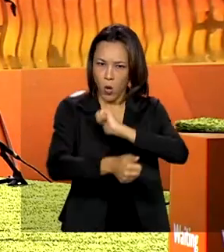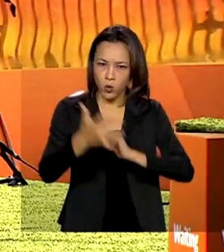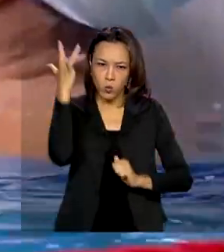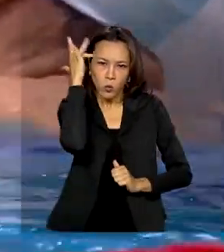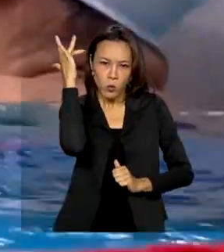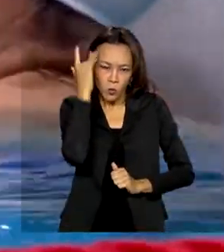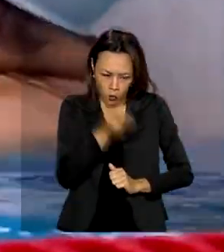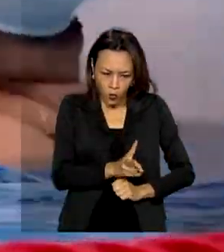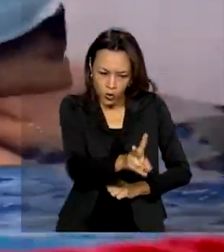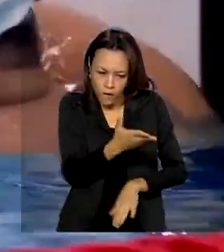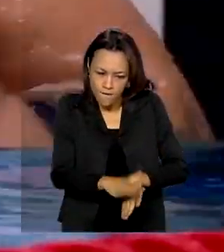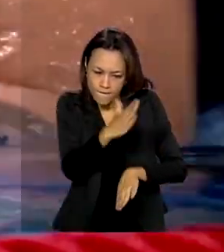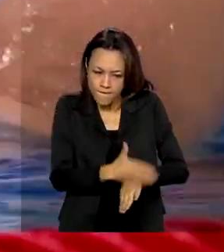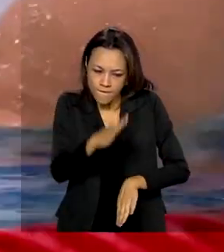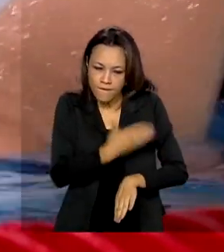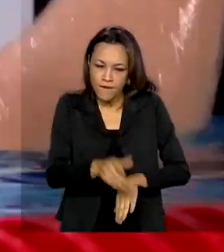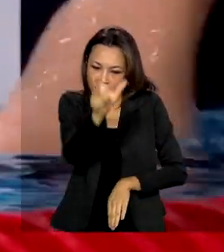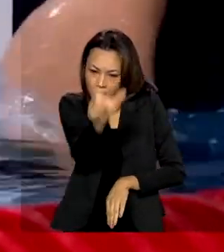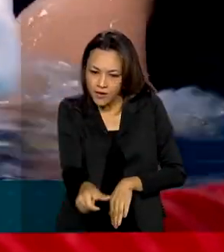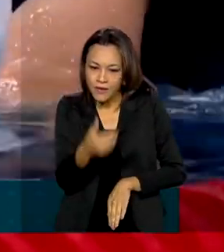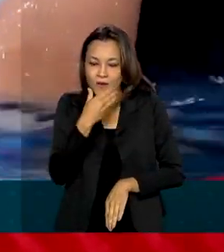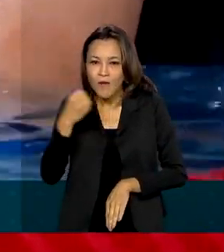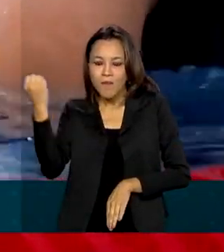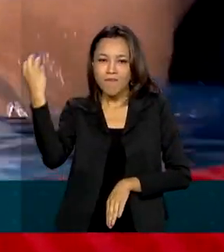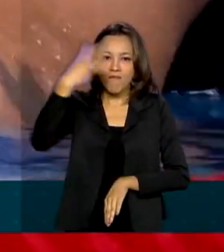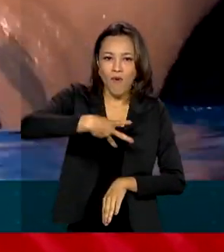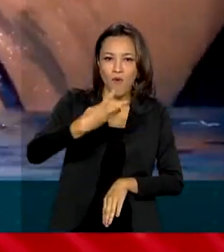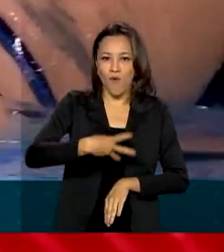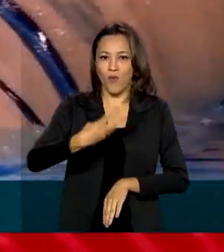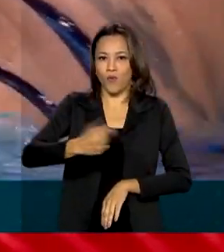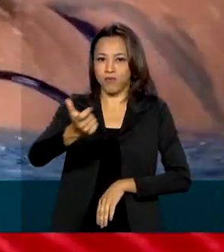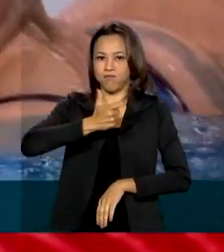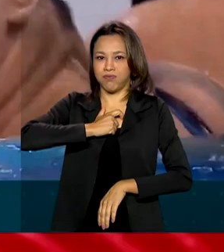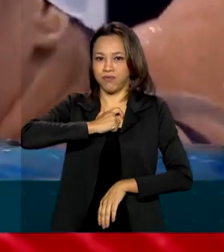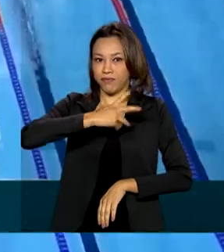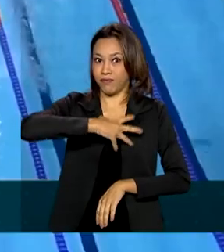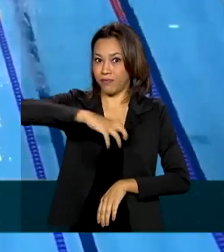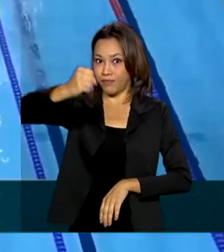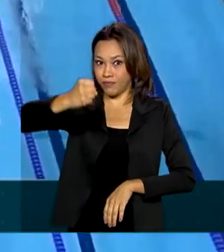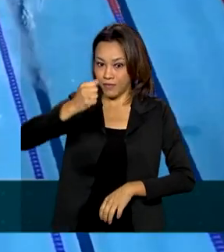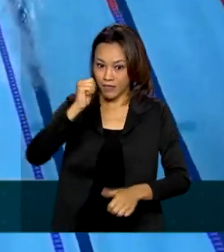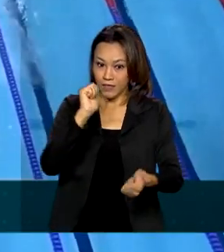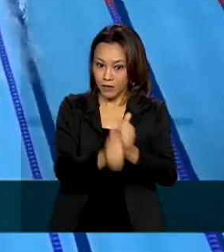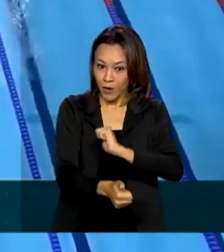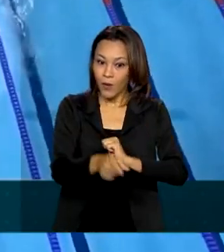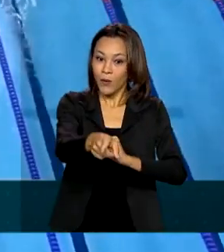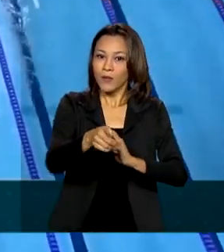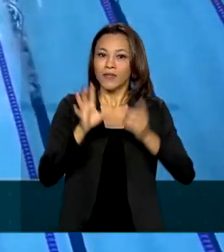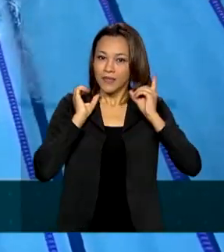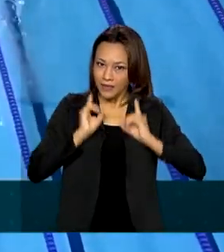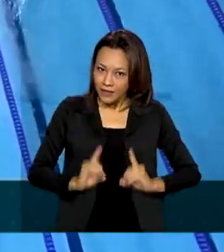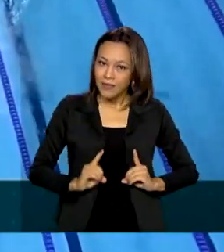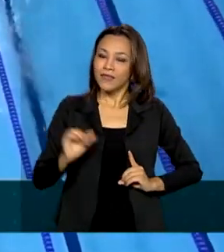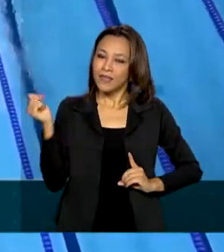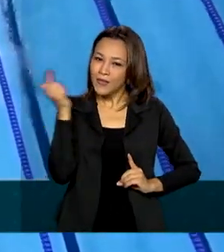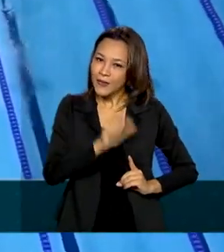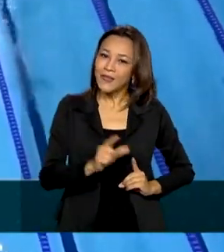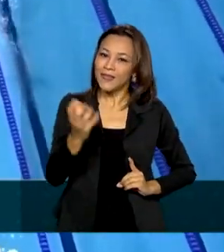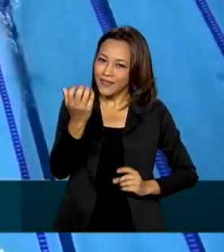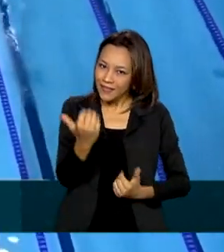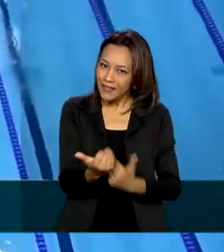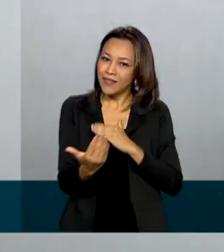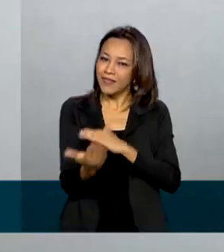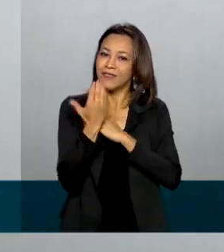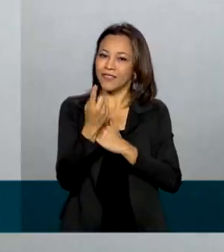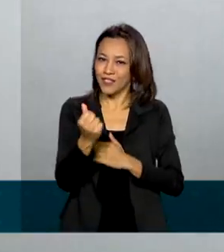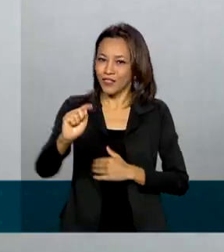treinando. Edênia é tetracampeã mundial de natação paralímpica e uma das contempladas com o Bolsa